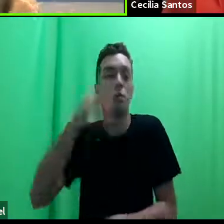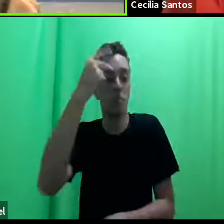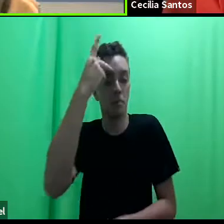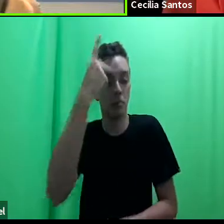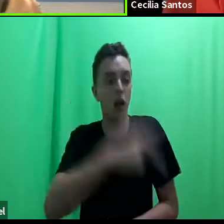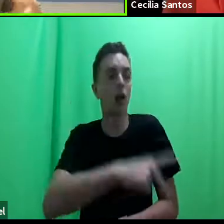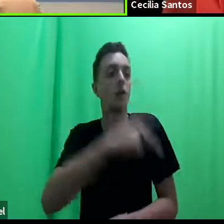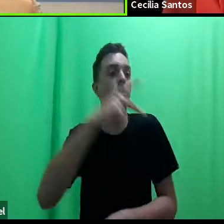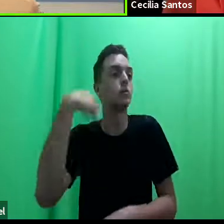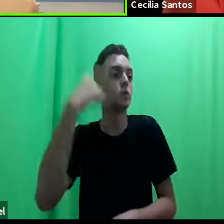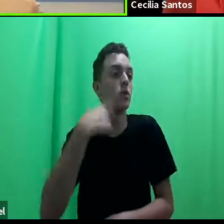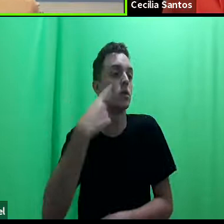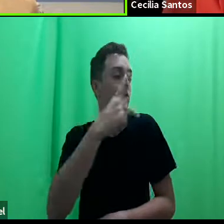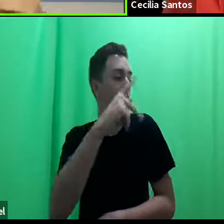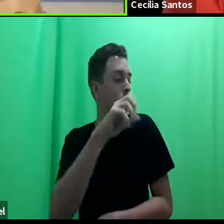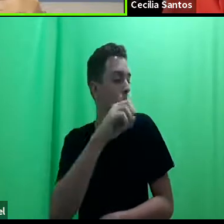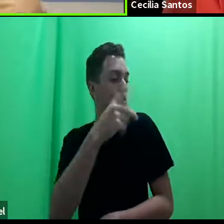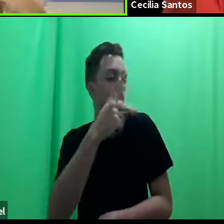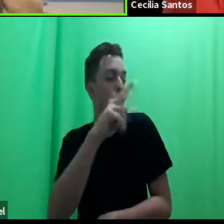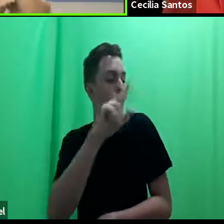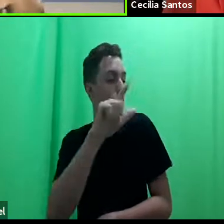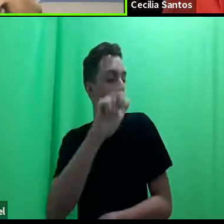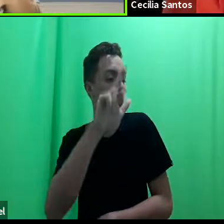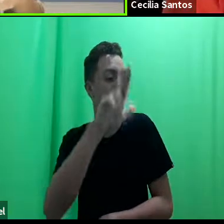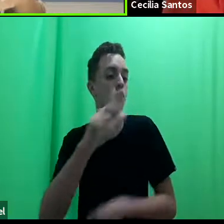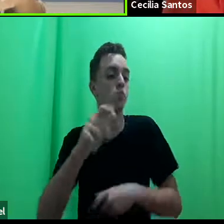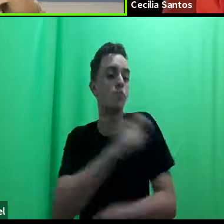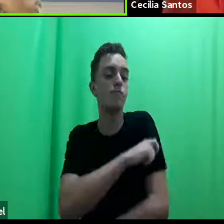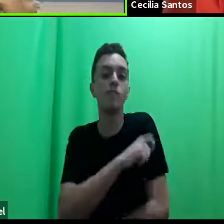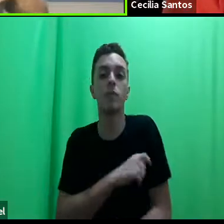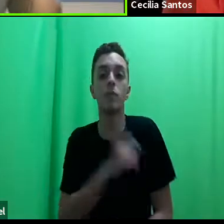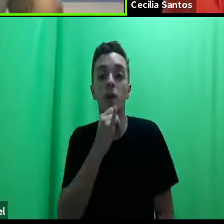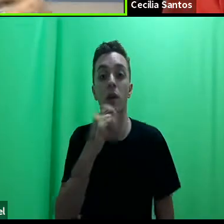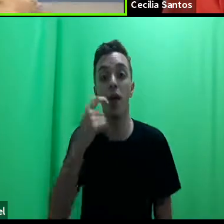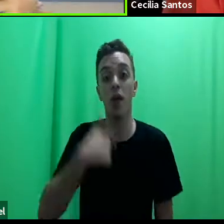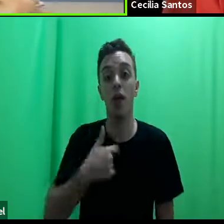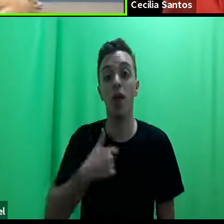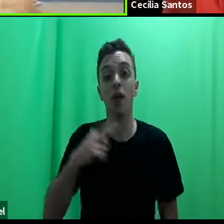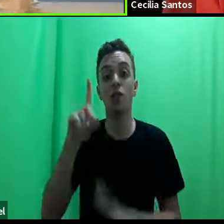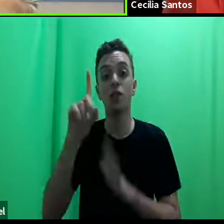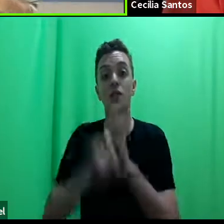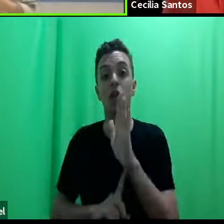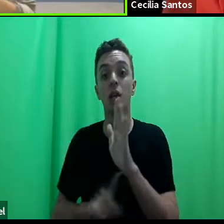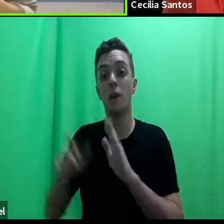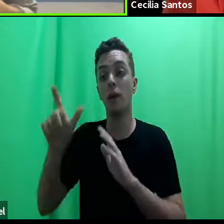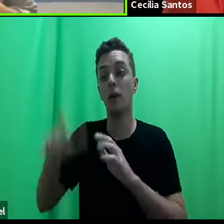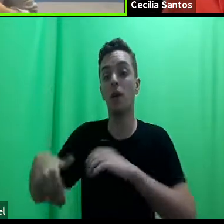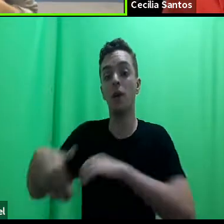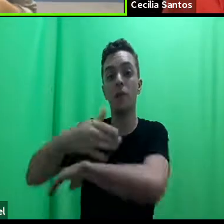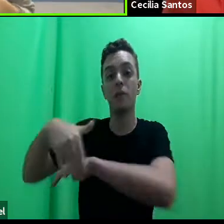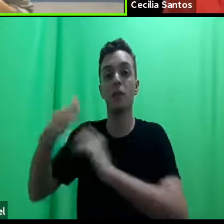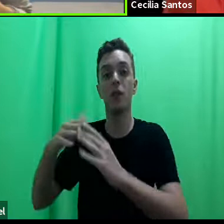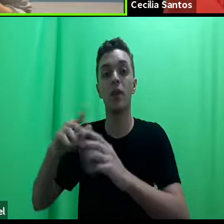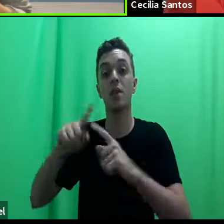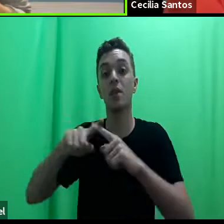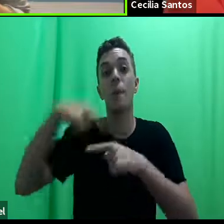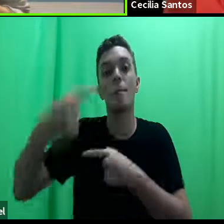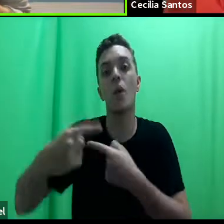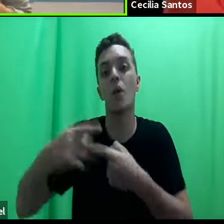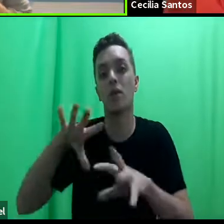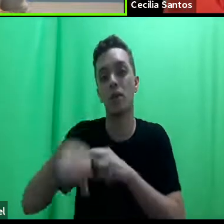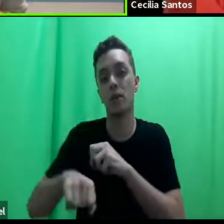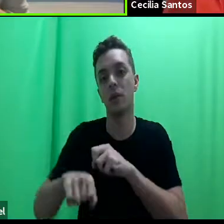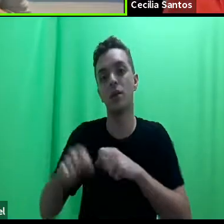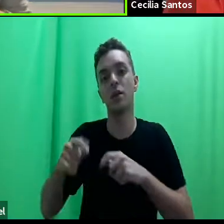então, os alunos muitas vezes vão conhecer, eu mesma fui atuar com direitos das pessoas em situação de rua depois de já formada e de ter tido toda uma